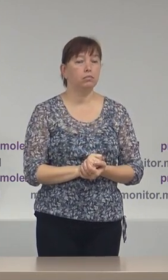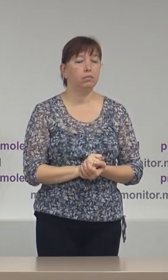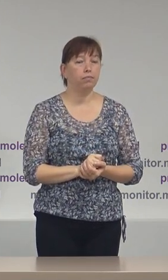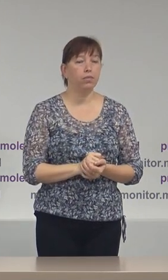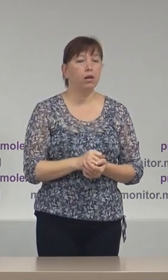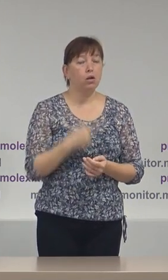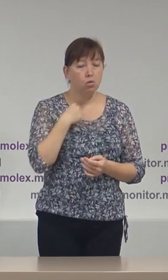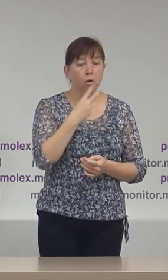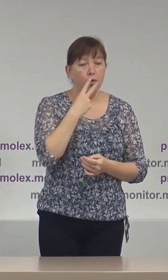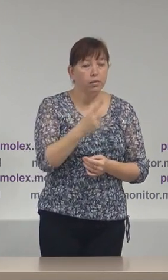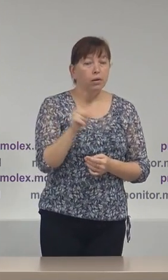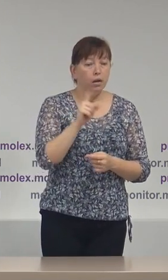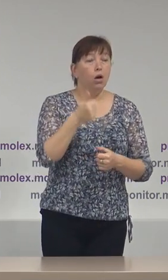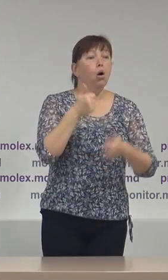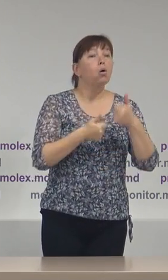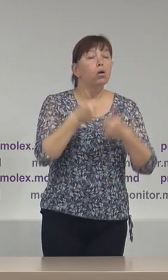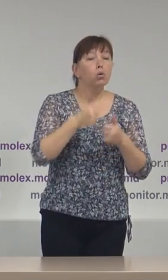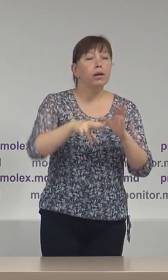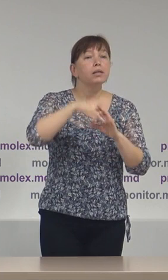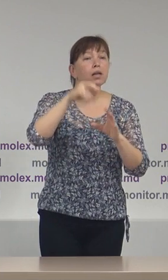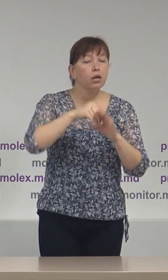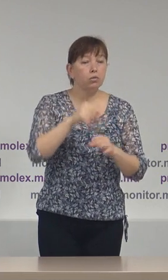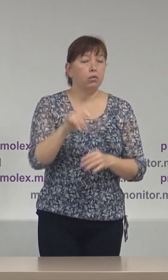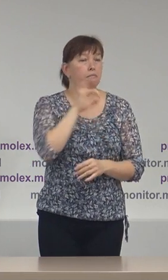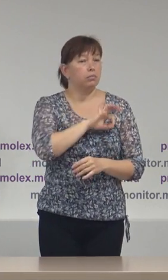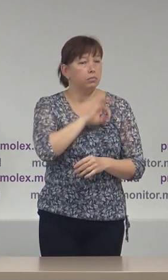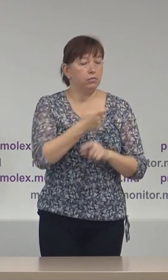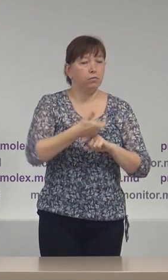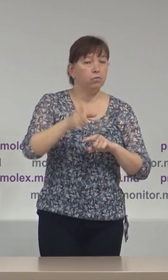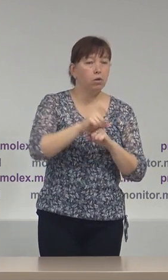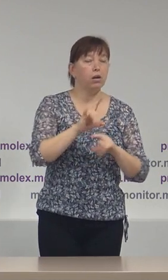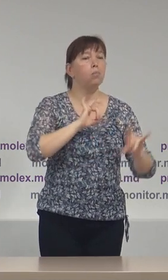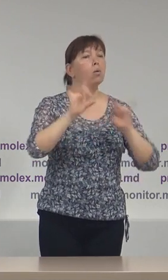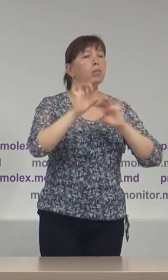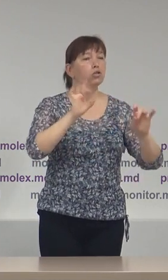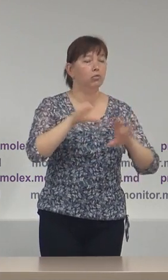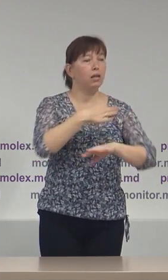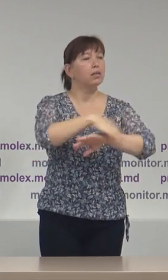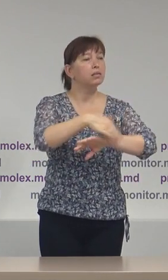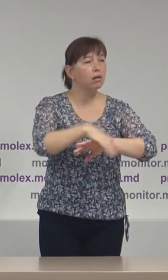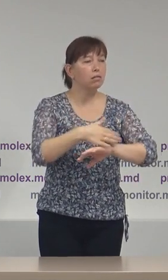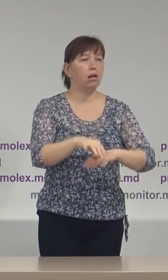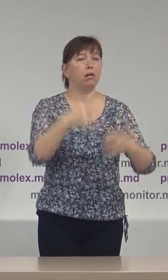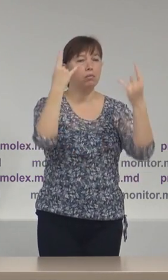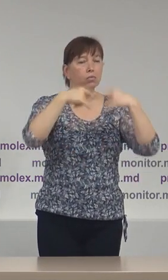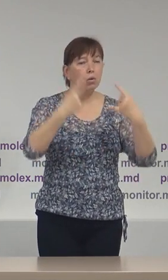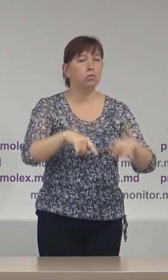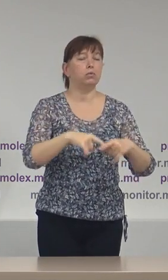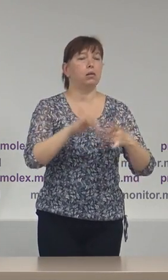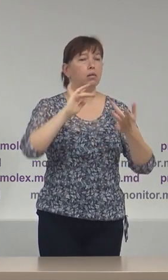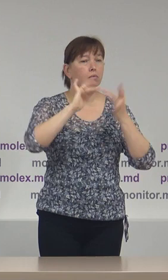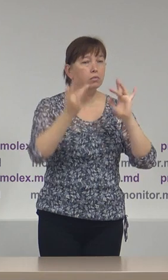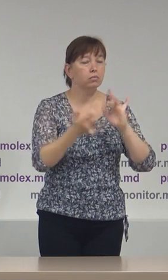Observăm că concurenții electorale fac uz destul de mult de publicitatea strădală, promoțională și online.